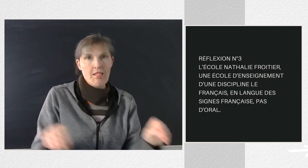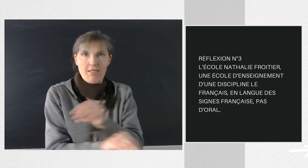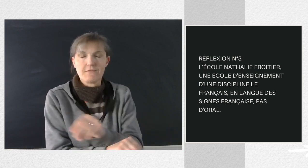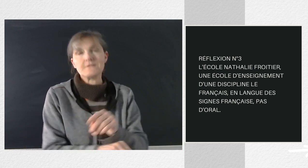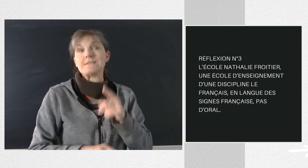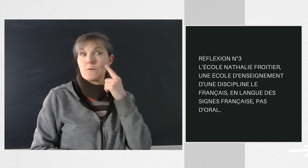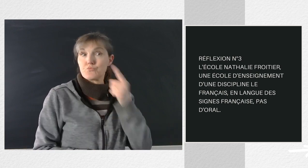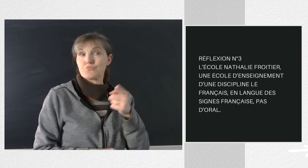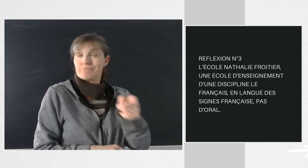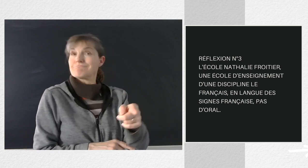seule.